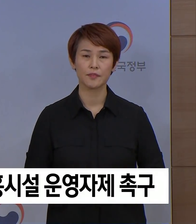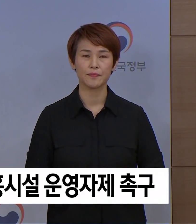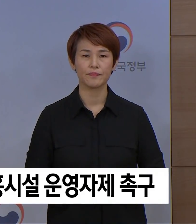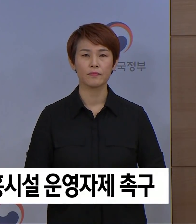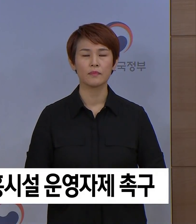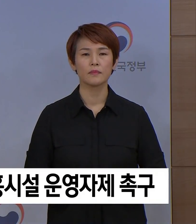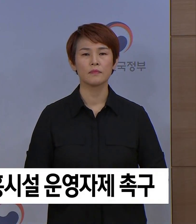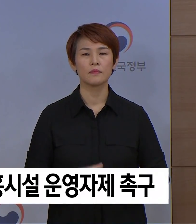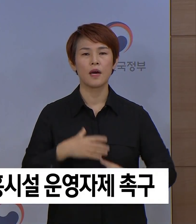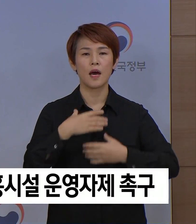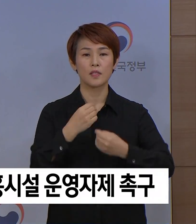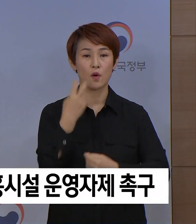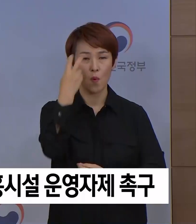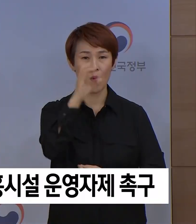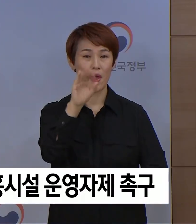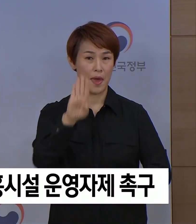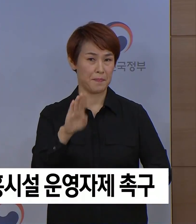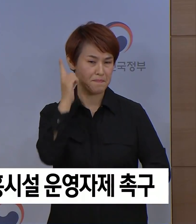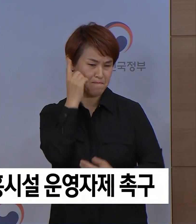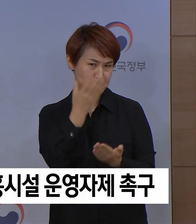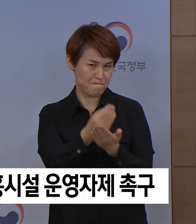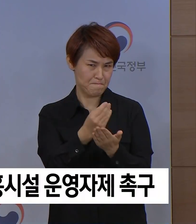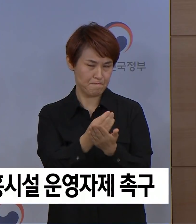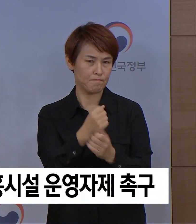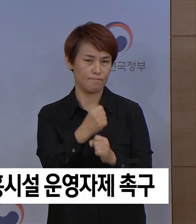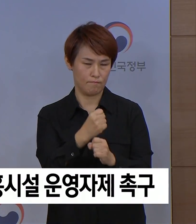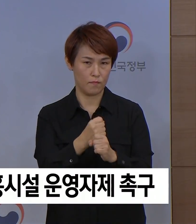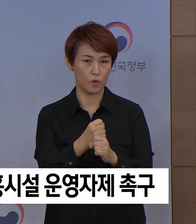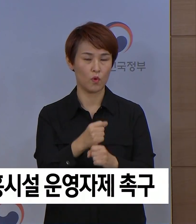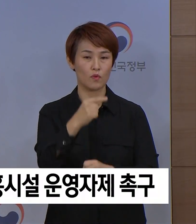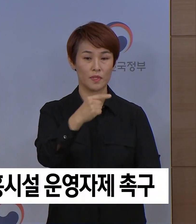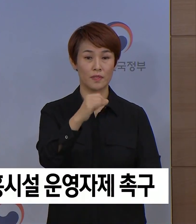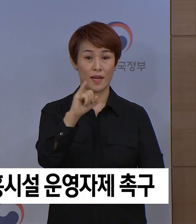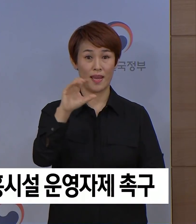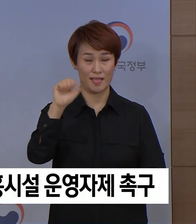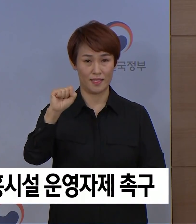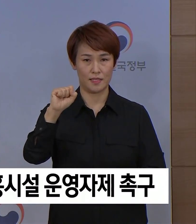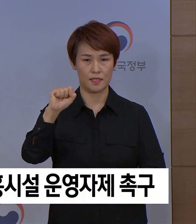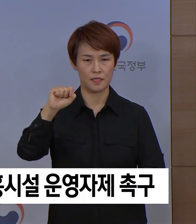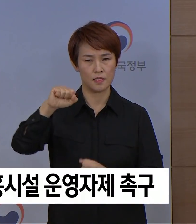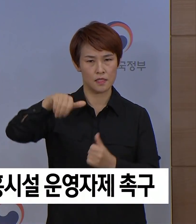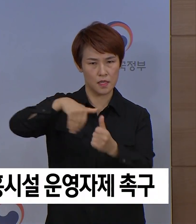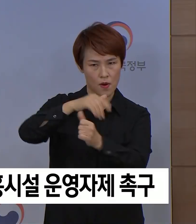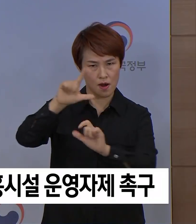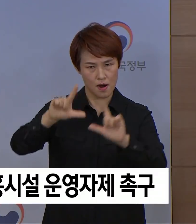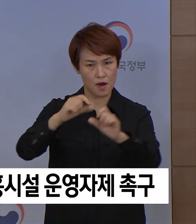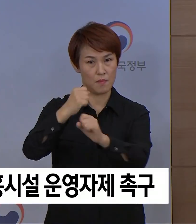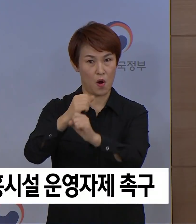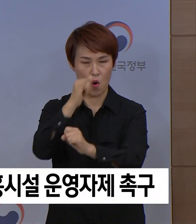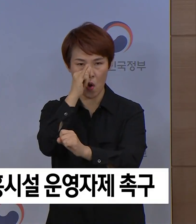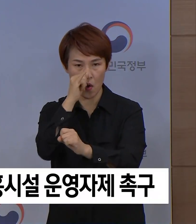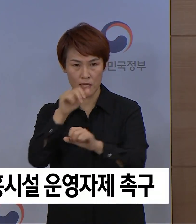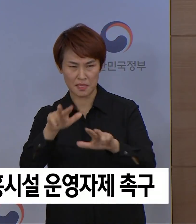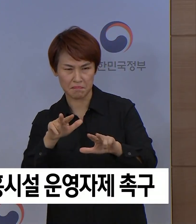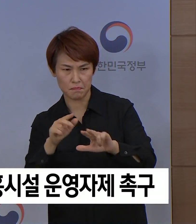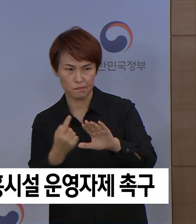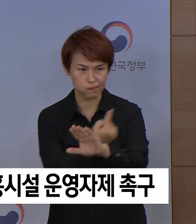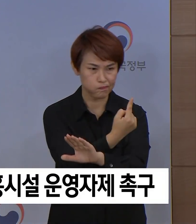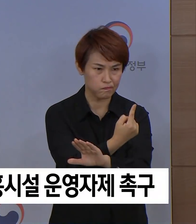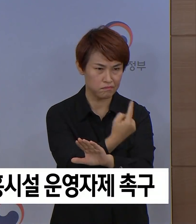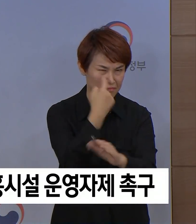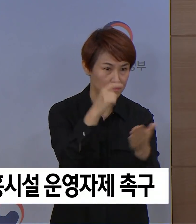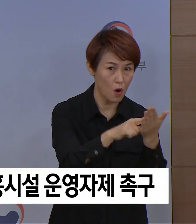안전보호앱 설치를 의무화하고 GIS 통합 상황판을 통한 실시간 이탈자 관리